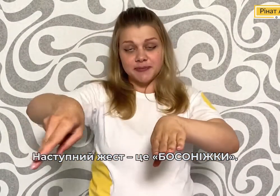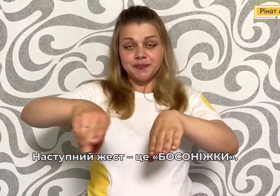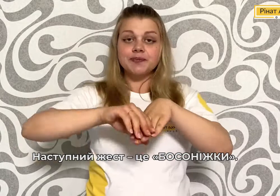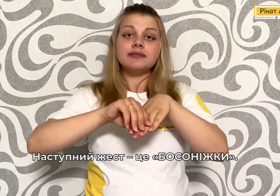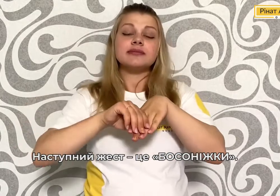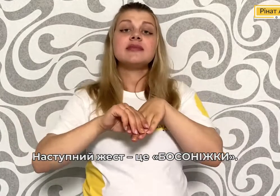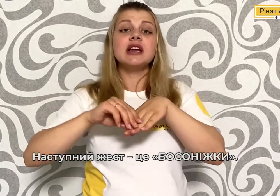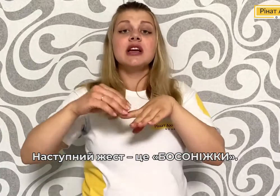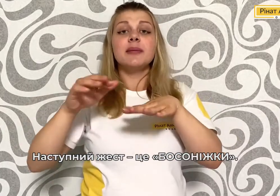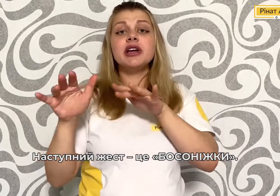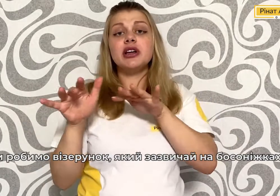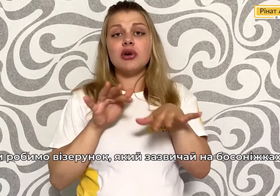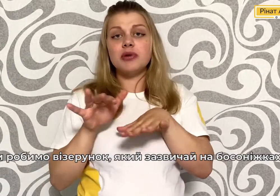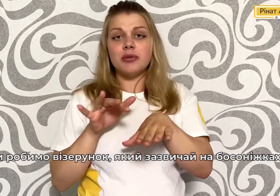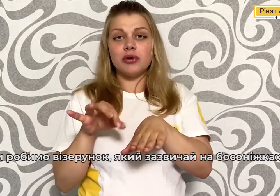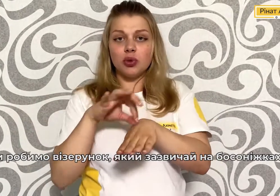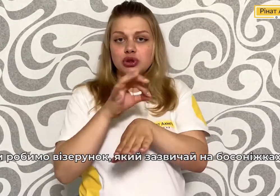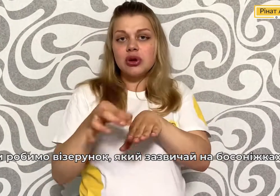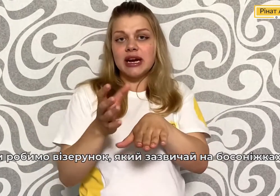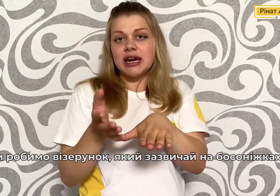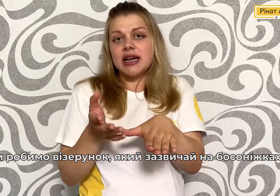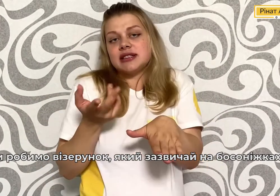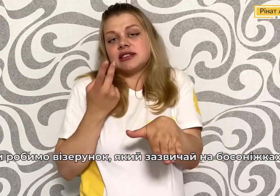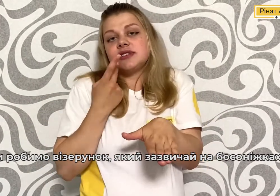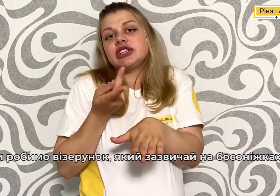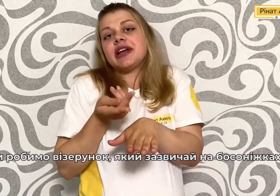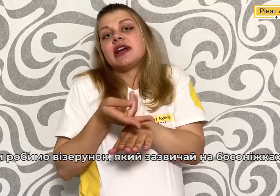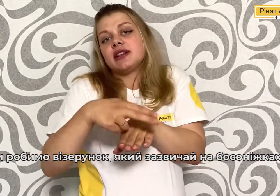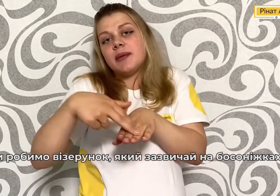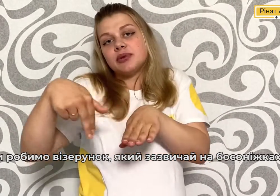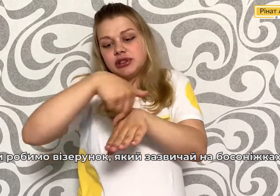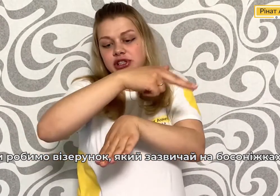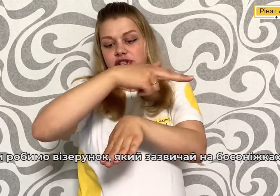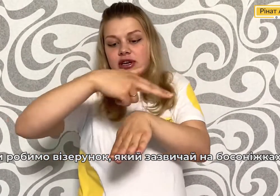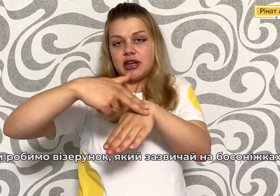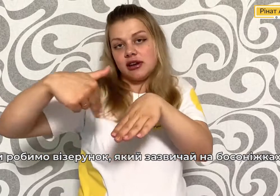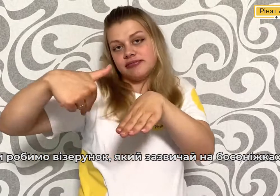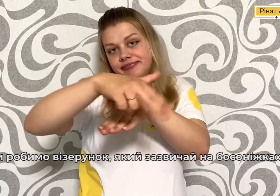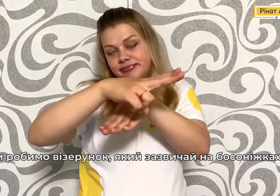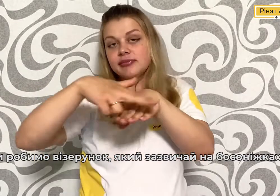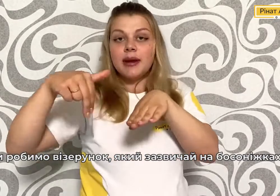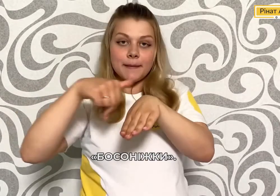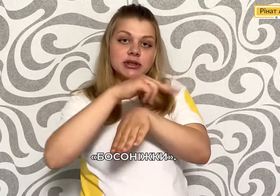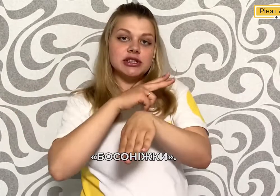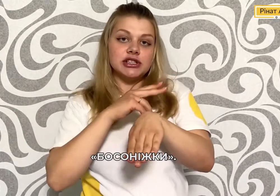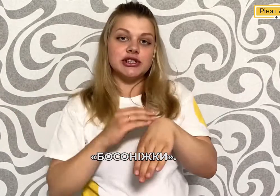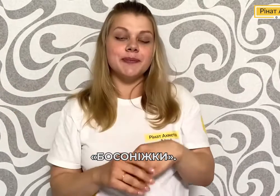Ми робимо узор, який зазвичай на босоніжках Босоніжки